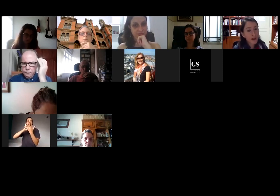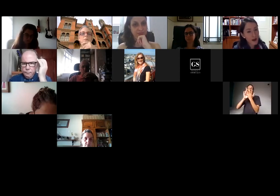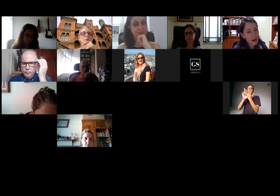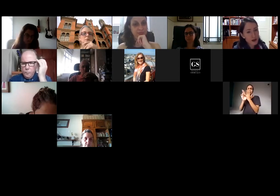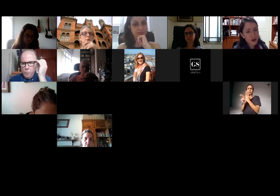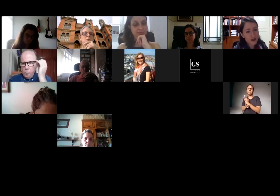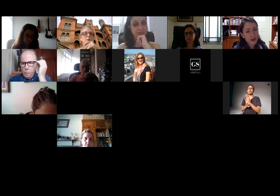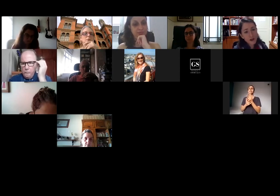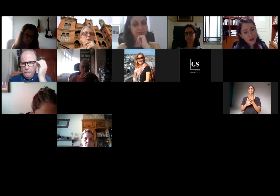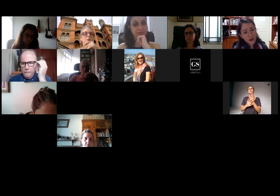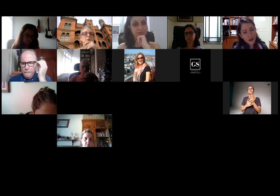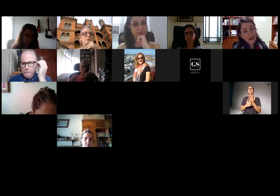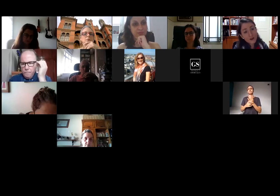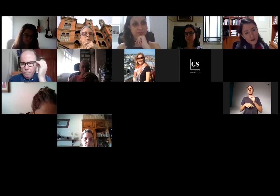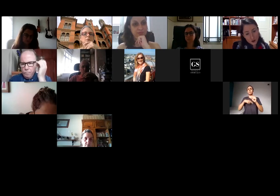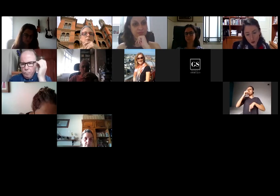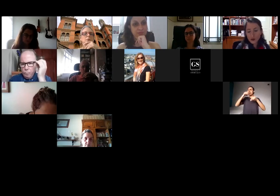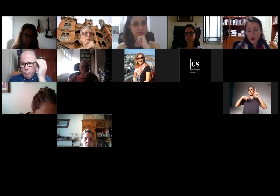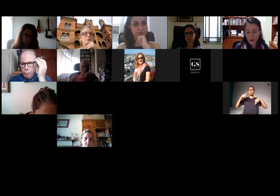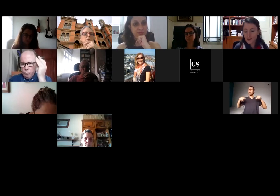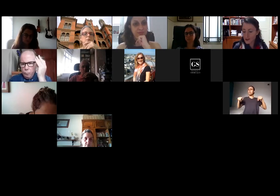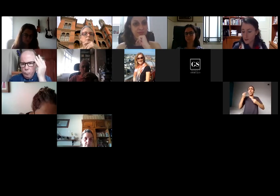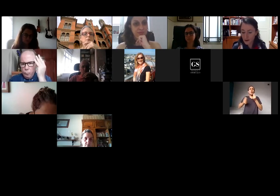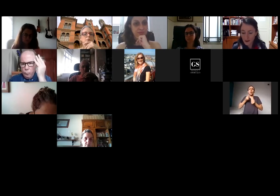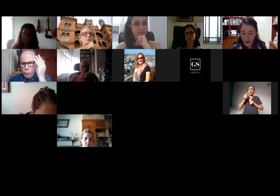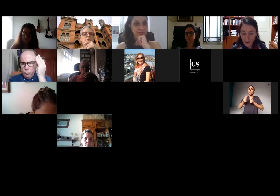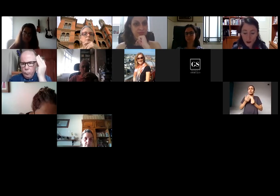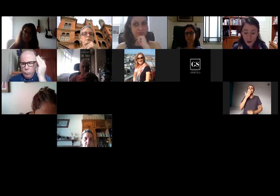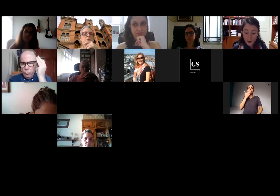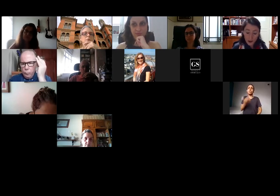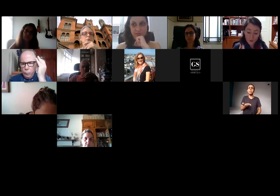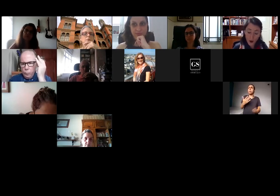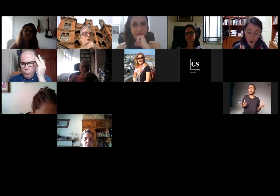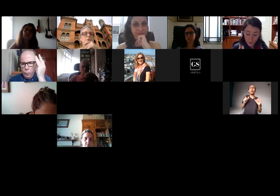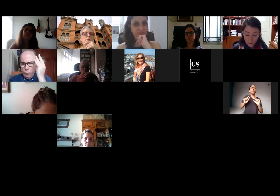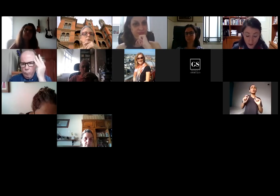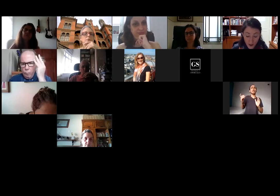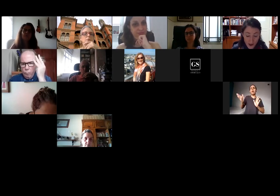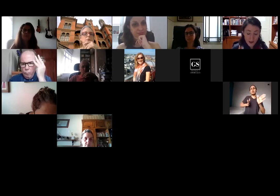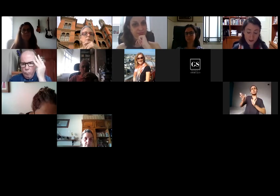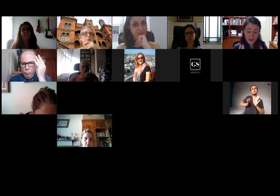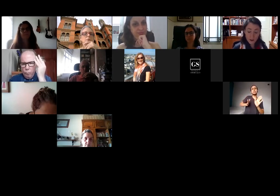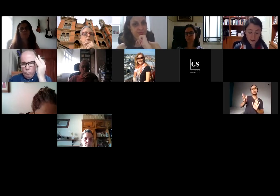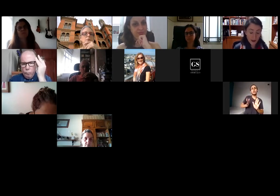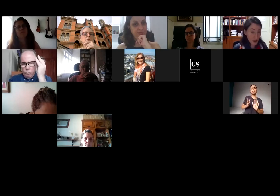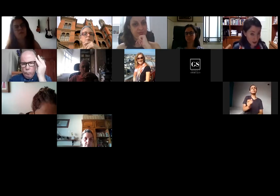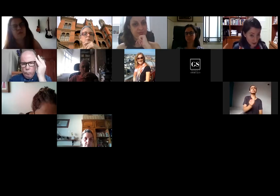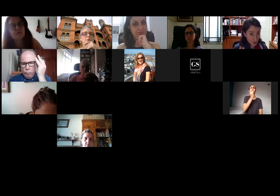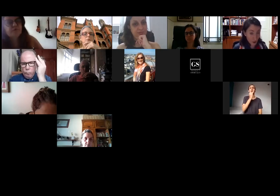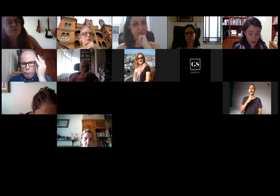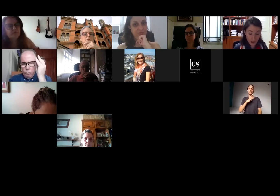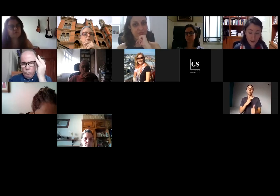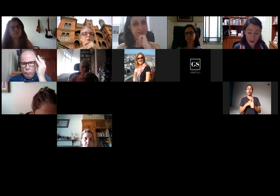diferentes definições sobre acessibilidade que vão desde a acessibilidade